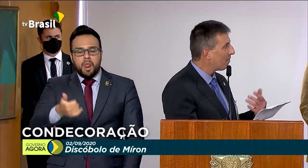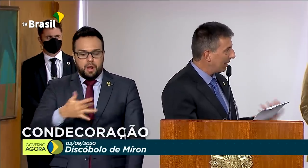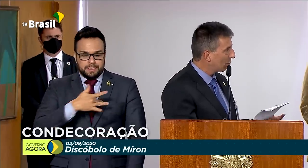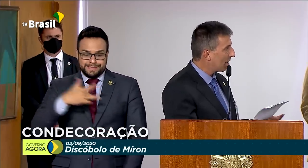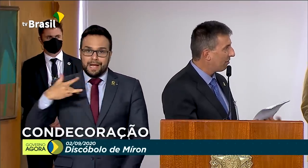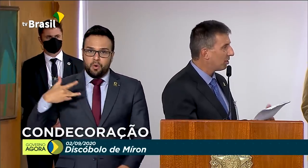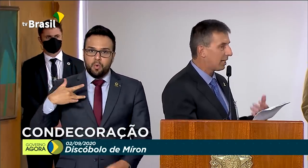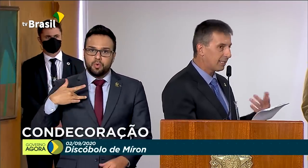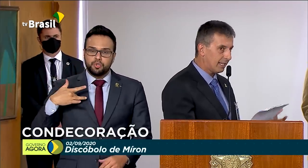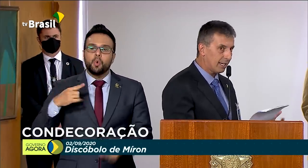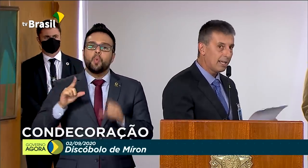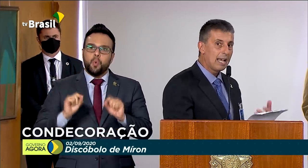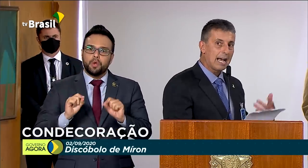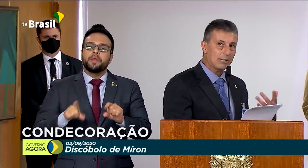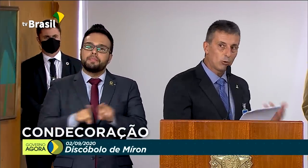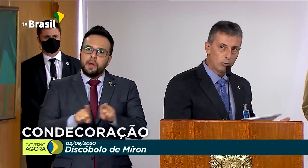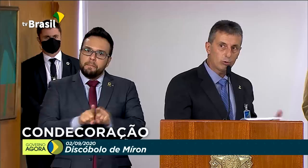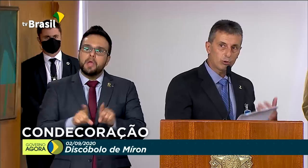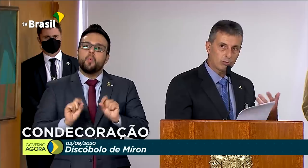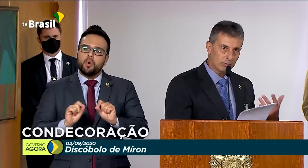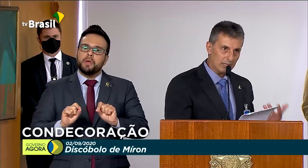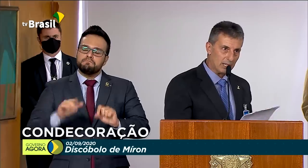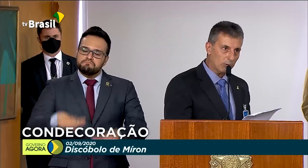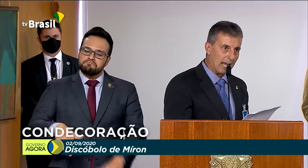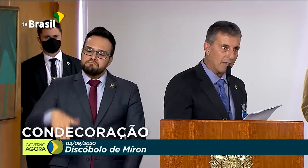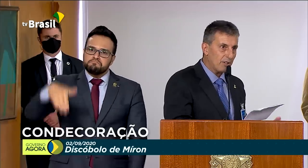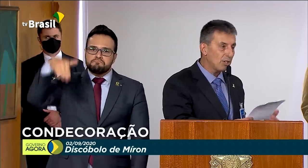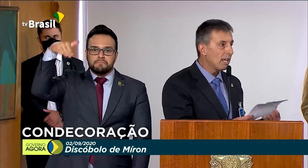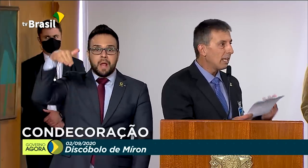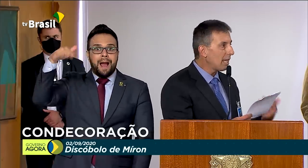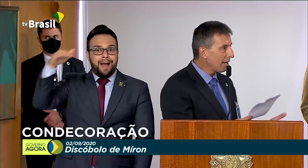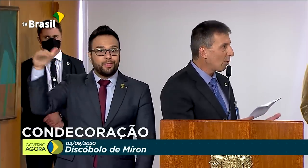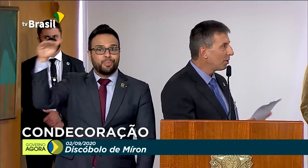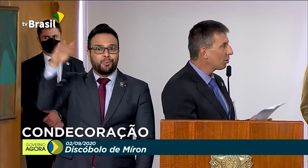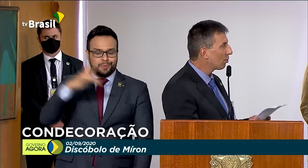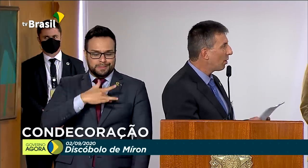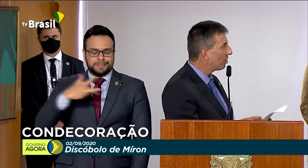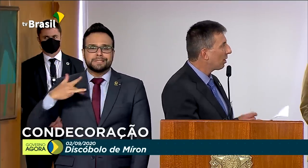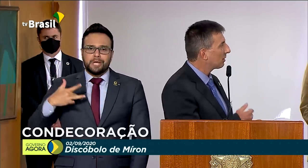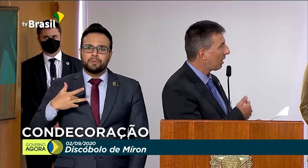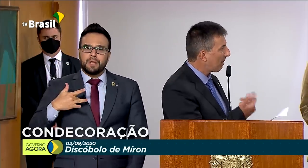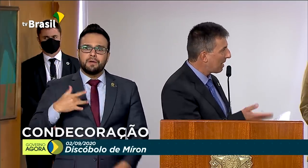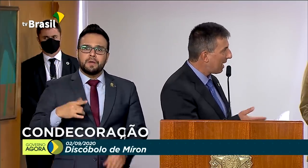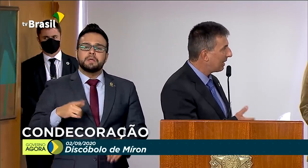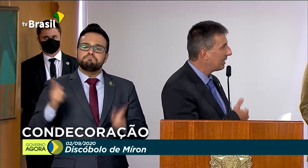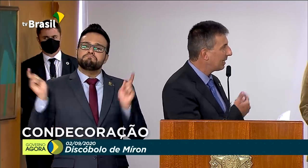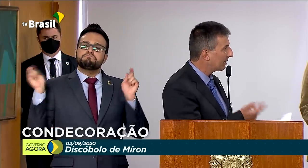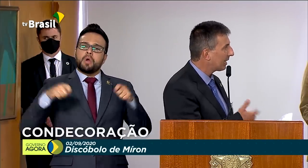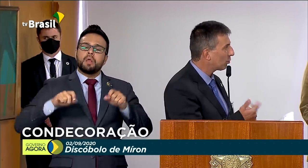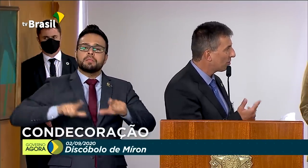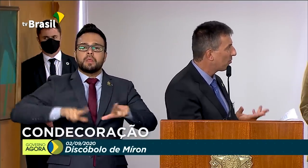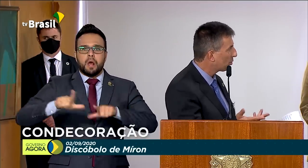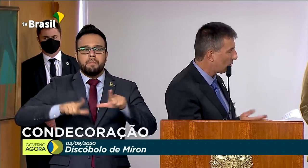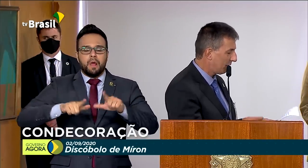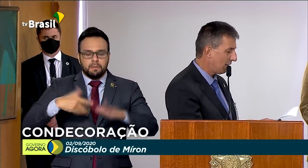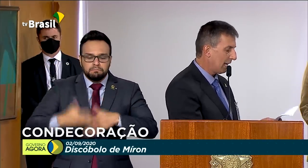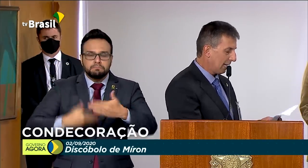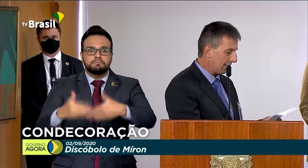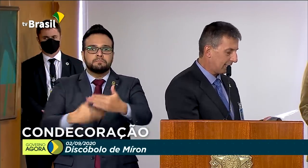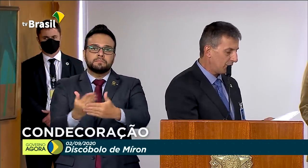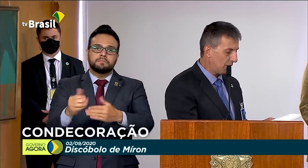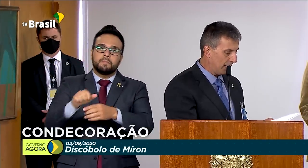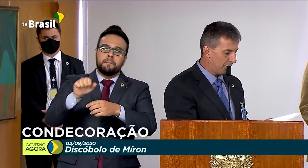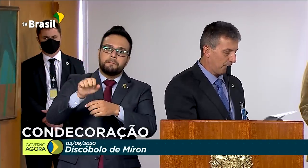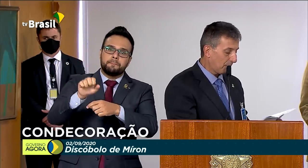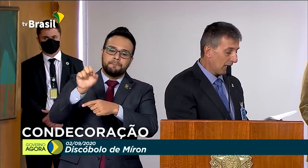saúde e mais uma vez crescer adultos saudáveis e em condições de trabalhar e exercer as suas funções